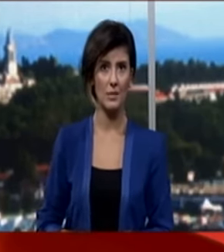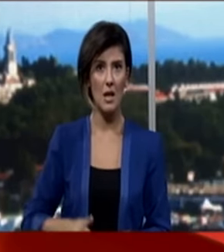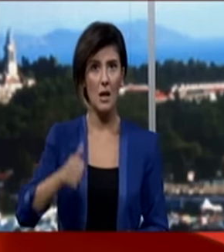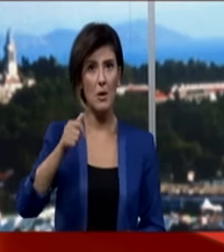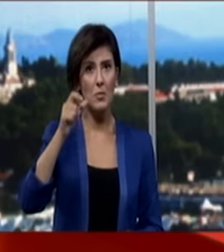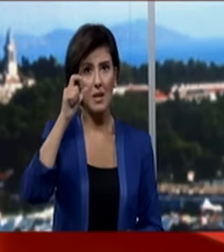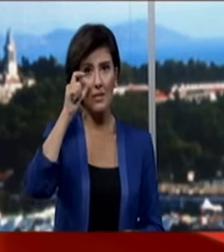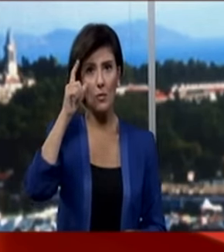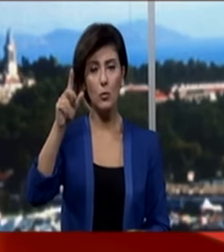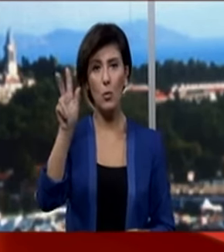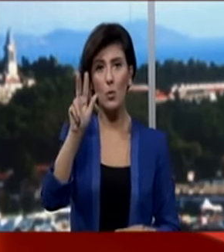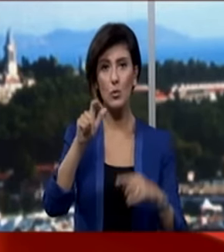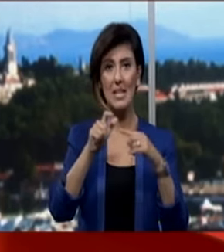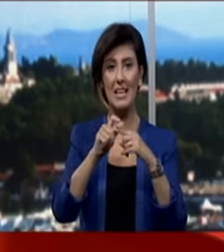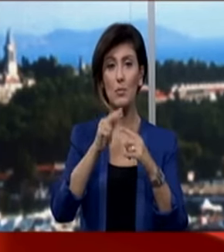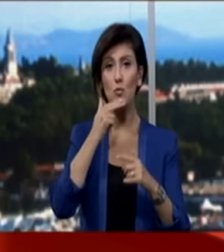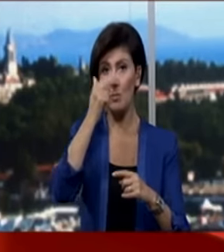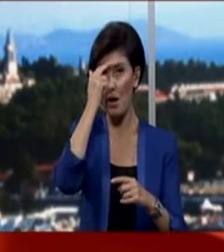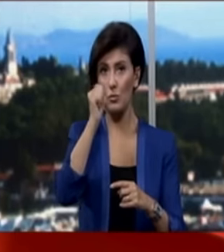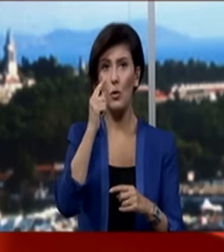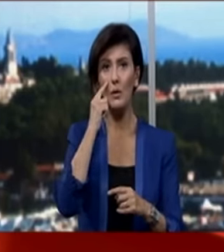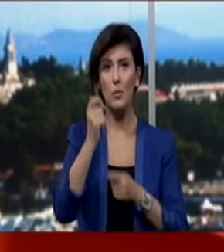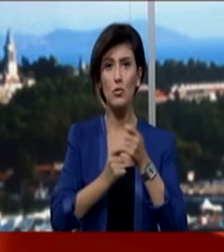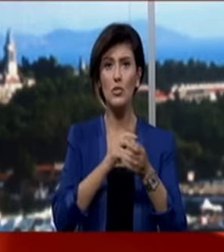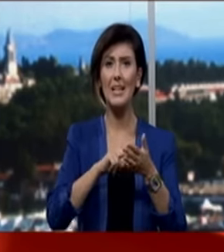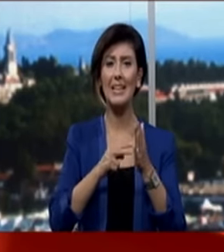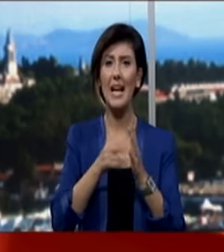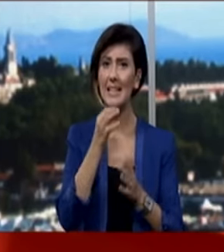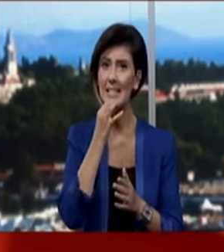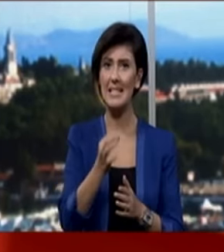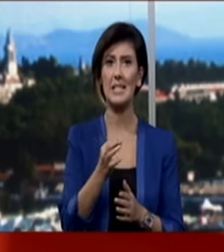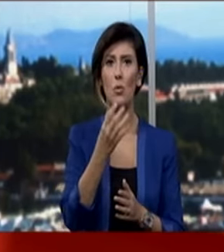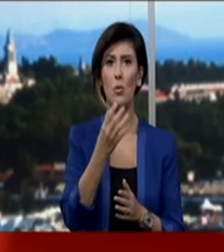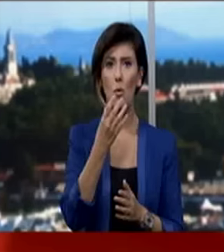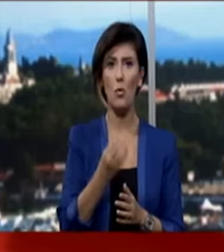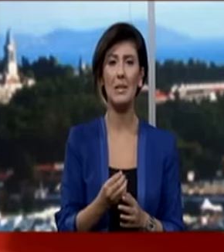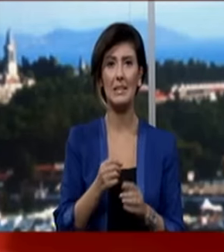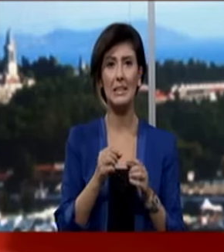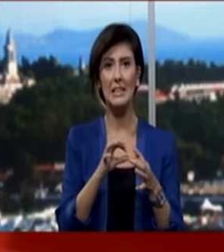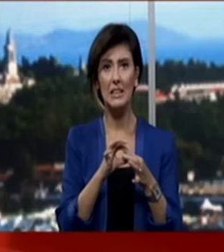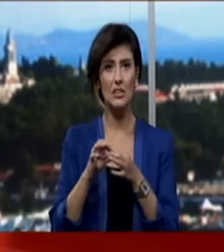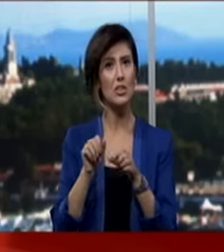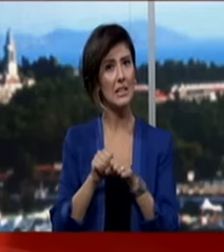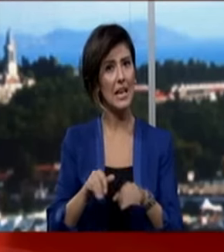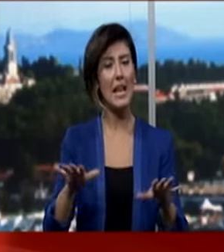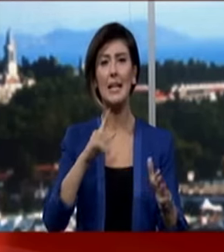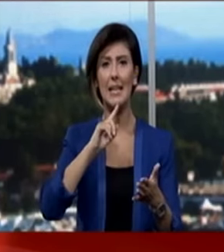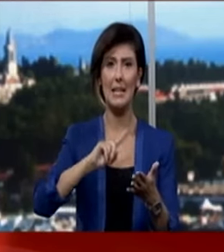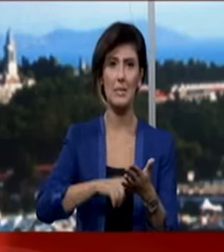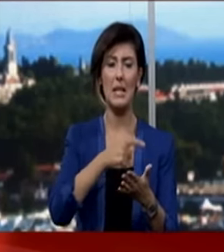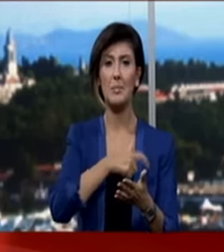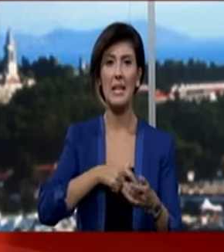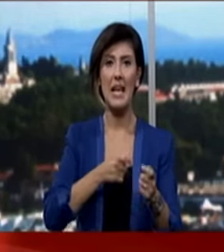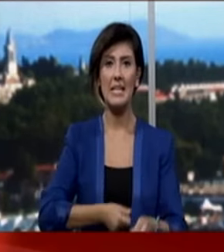Başbakan Ahmet Davutoğlu 30 Ekim Cuma günü kamu çalışanlarının idari izinli sayılmalarına ilişkin genelgeyi imzaladı.